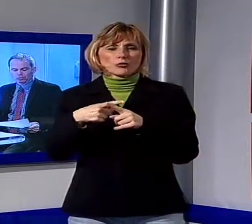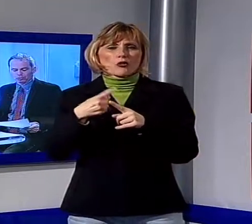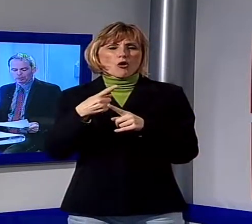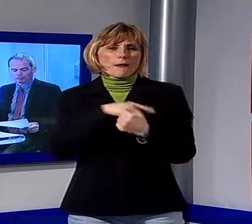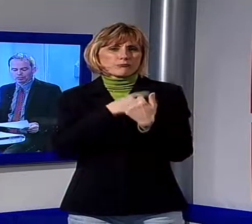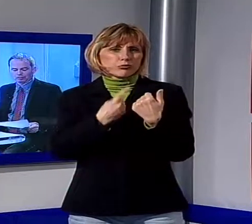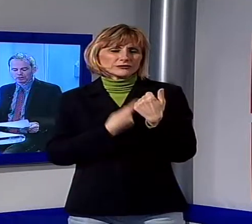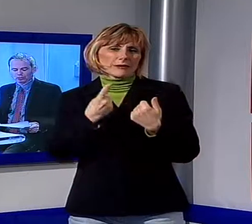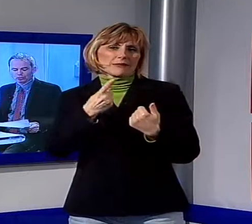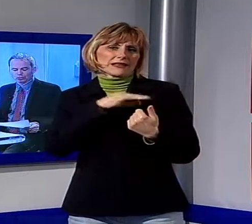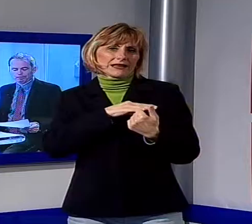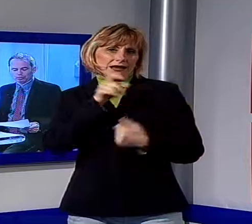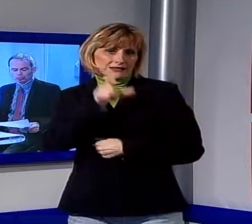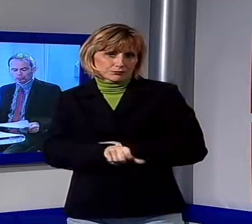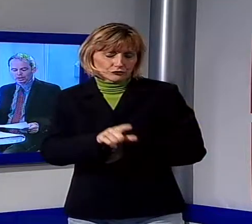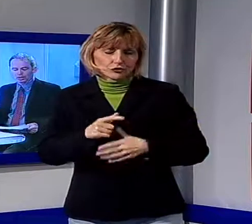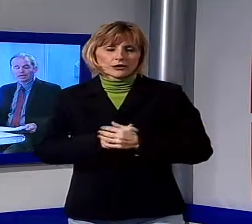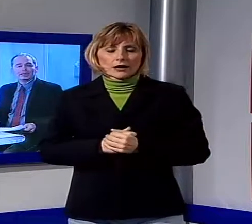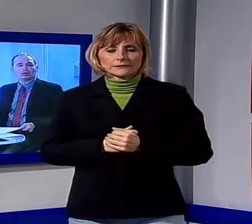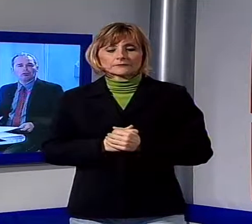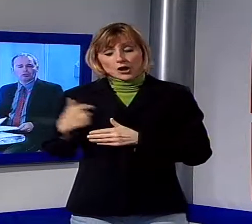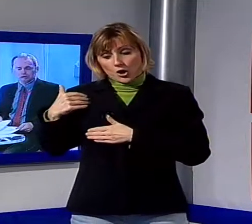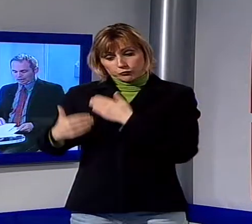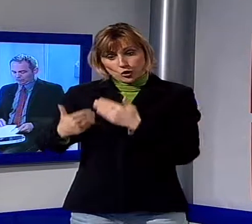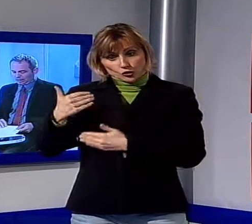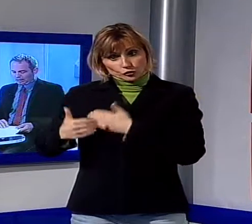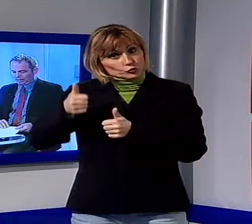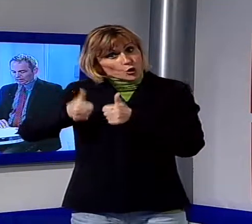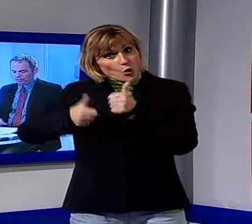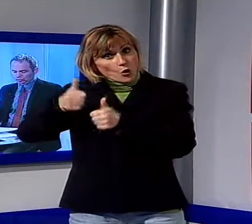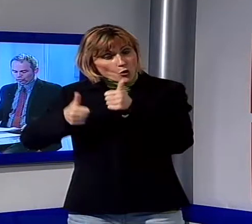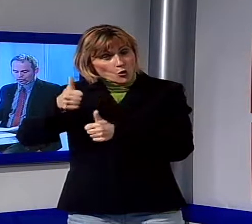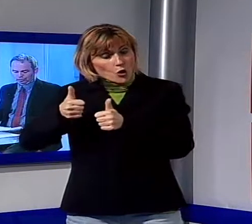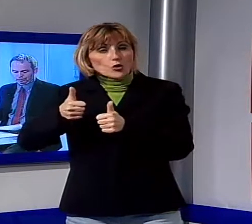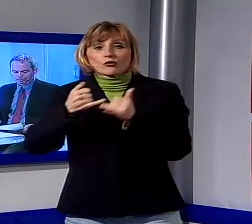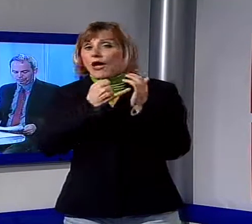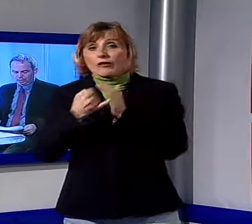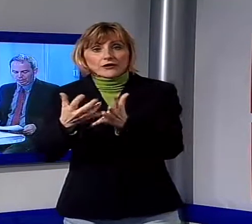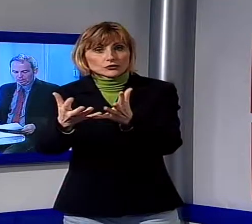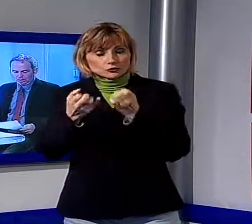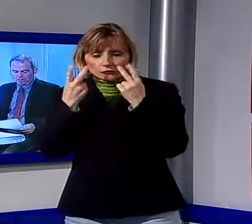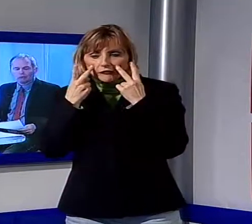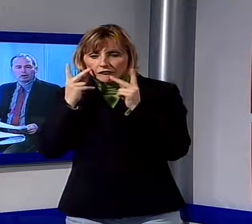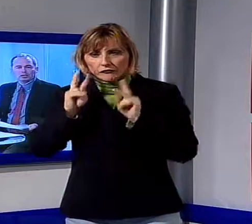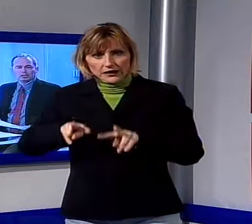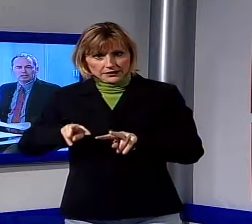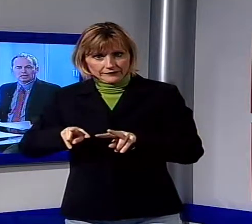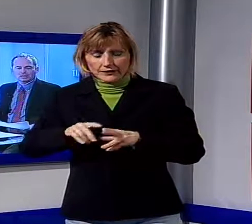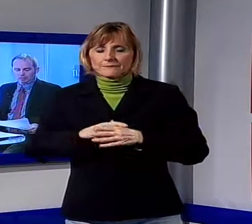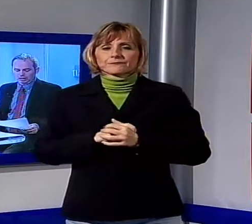Procura punta a fare luce sulle procedure che hanno portato alle assunzioni. Ancora una notizia da Lucca,